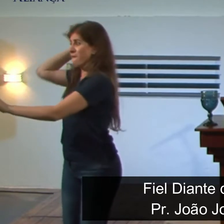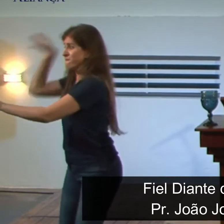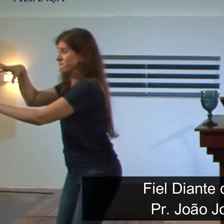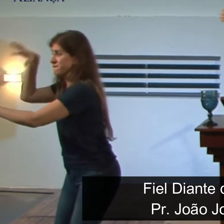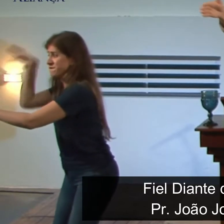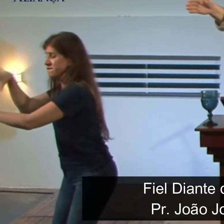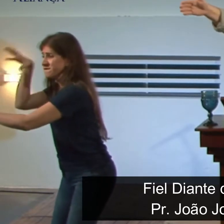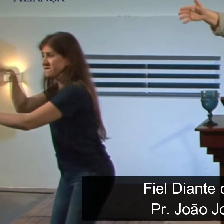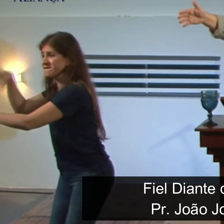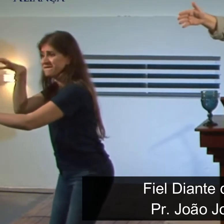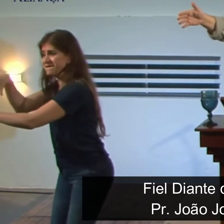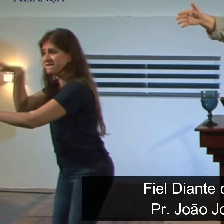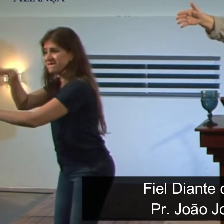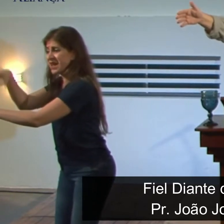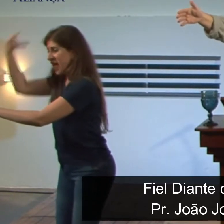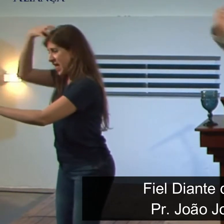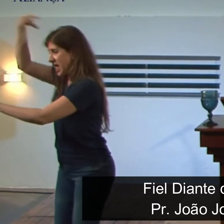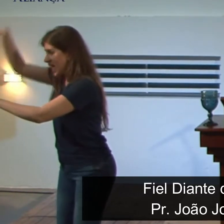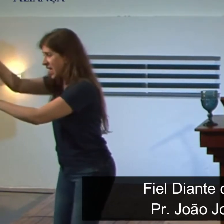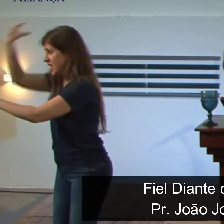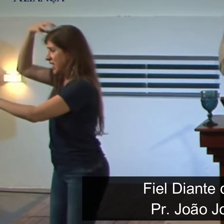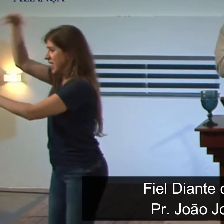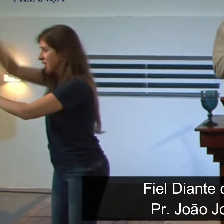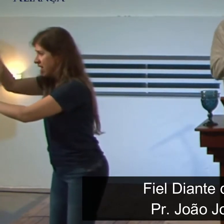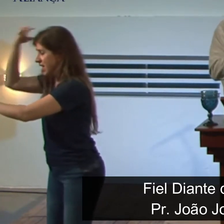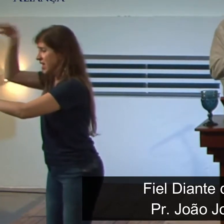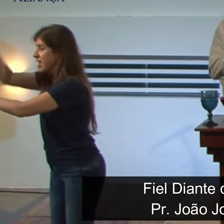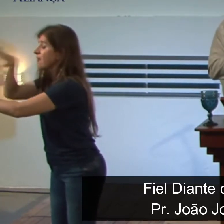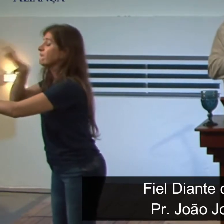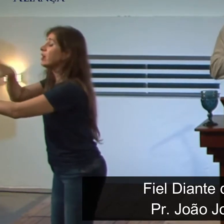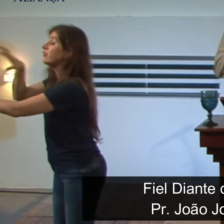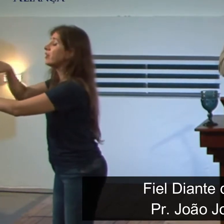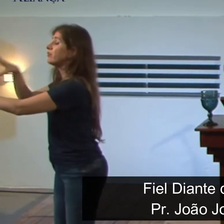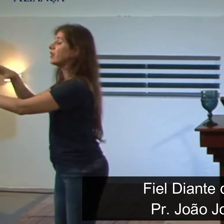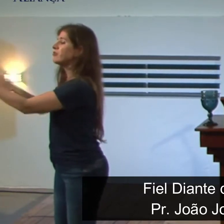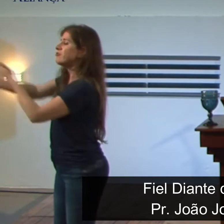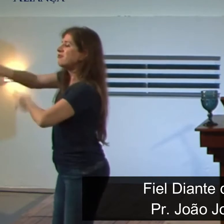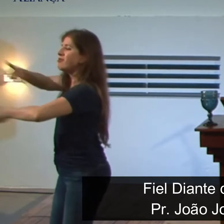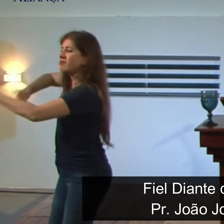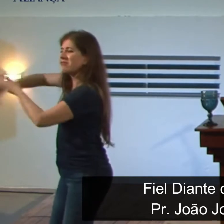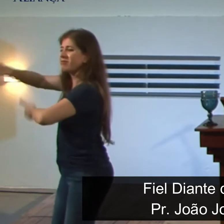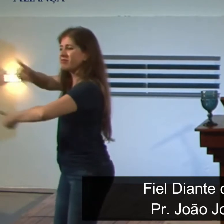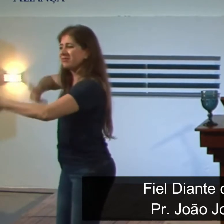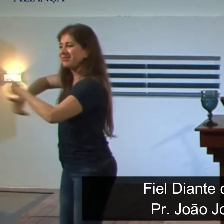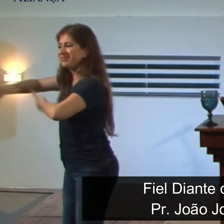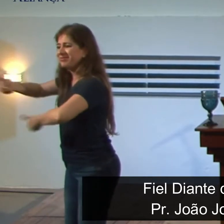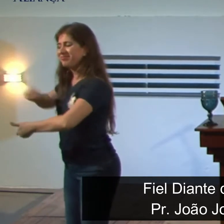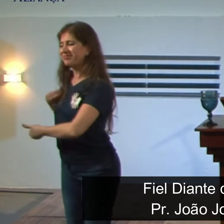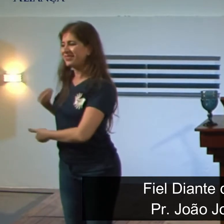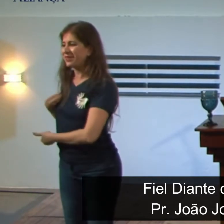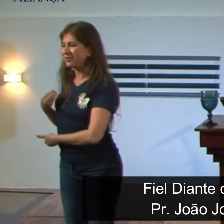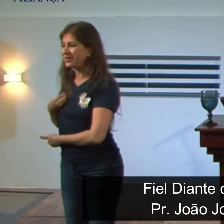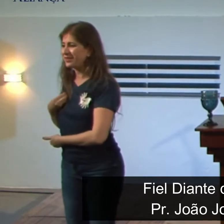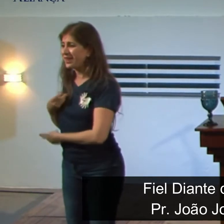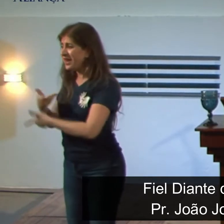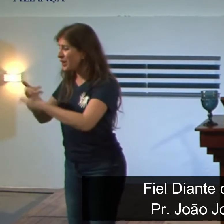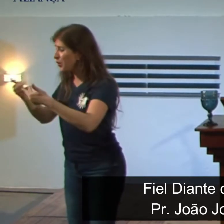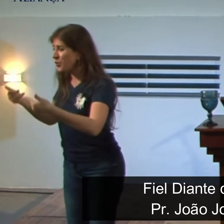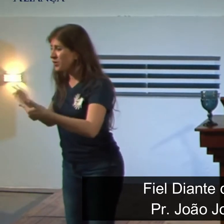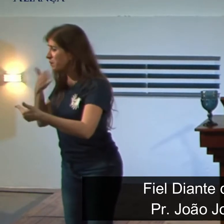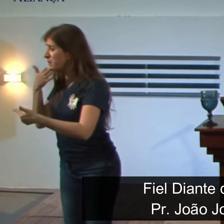dentro desses reinados, inclusive em favor do povo, que não estão narradas aqui. Imagine,